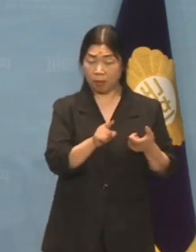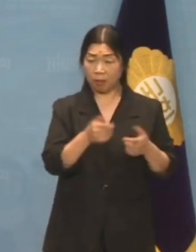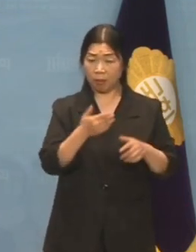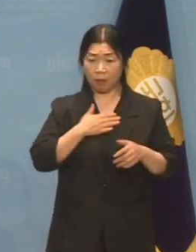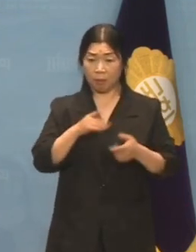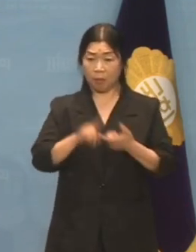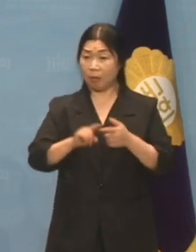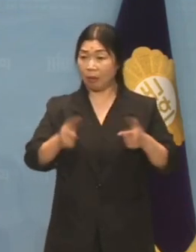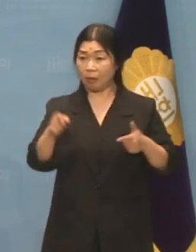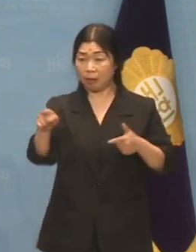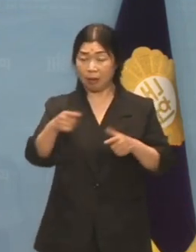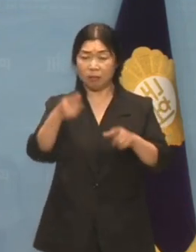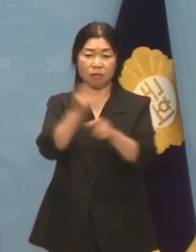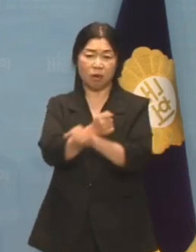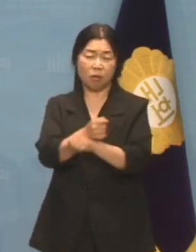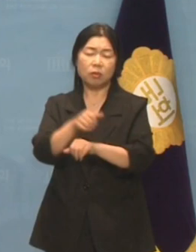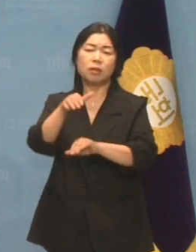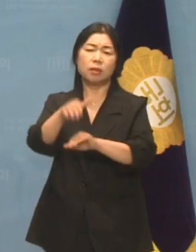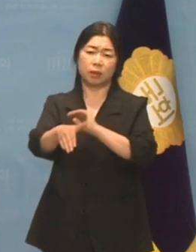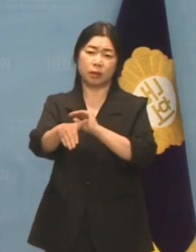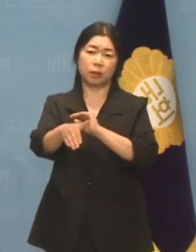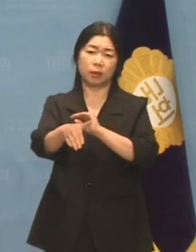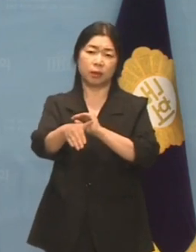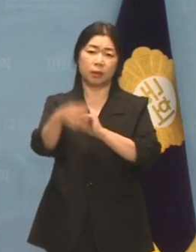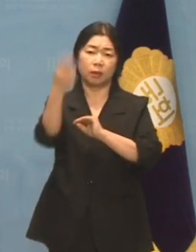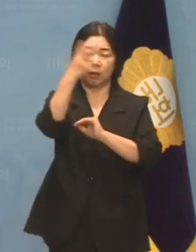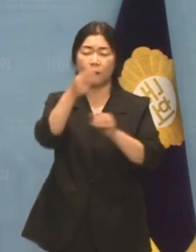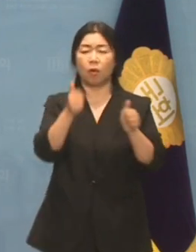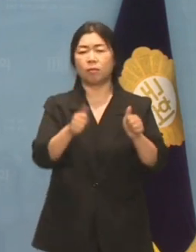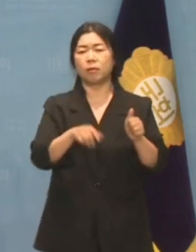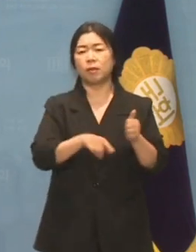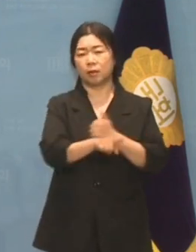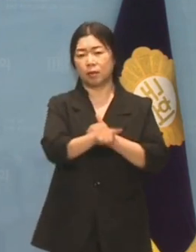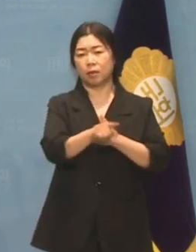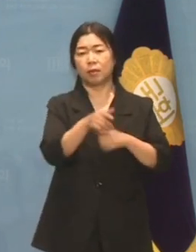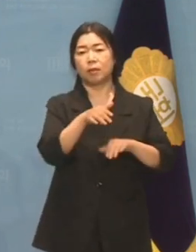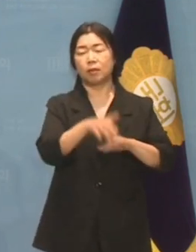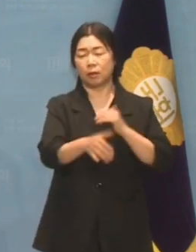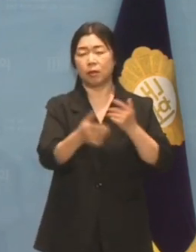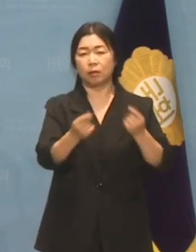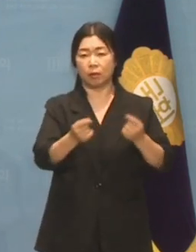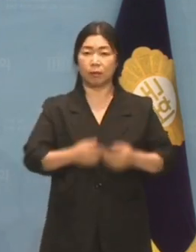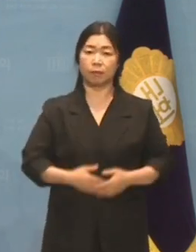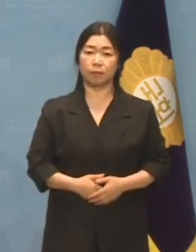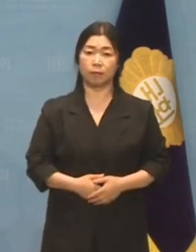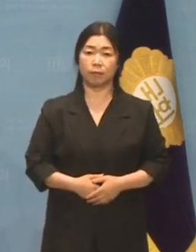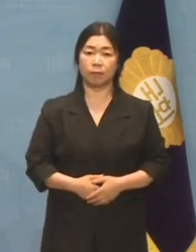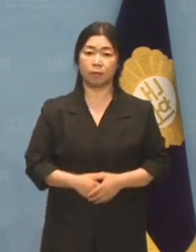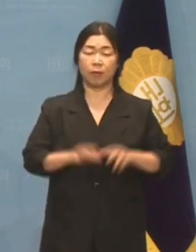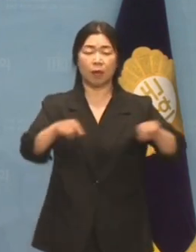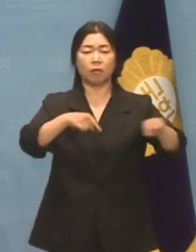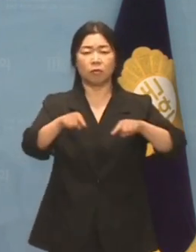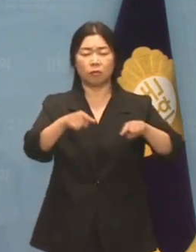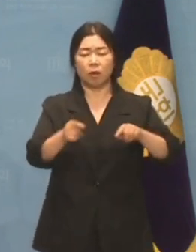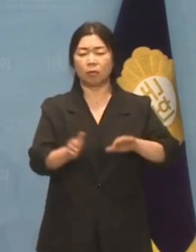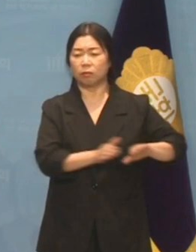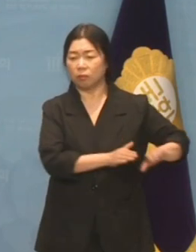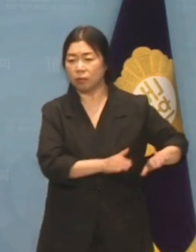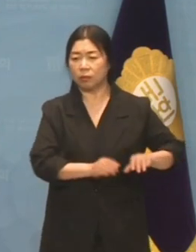검사 윤석열 식의 정치, 참 잔혹합니다. 국정은 뒷전이고